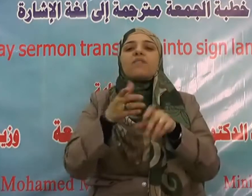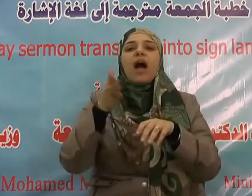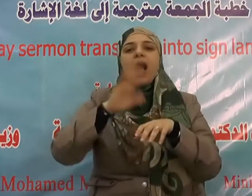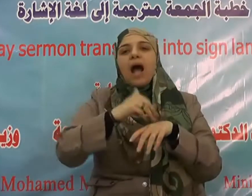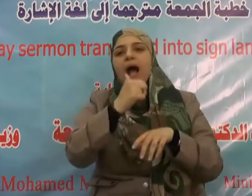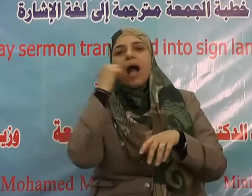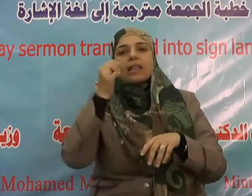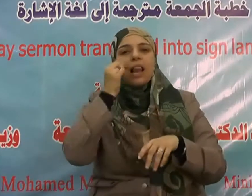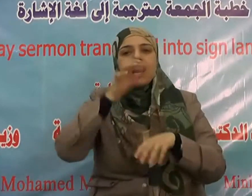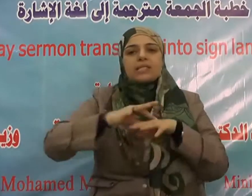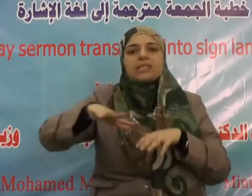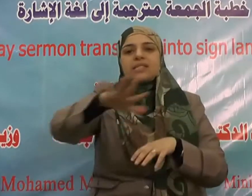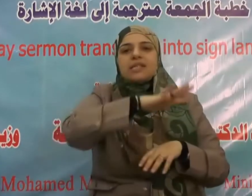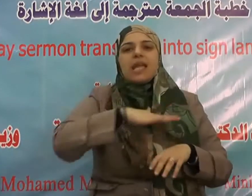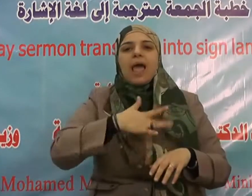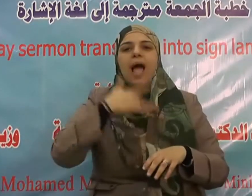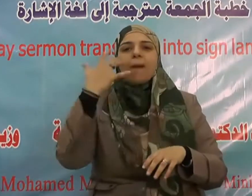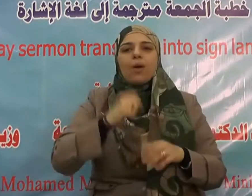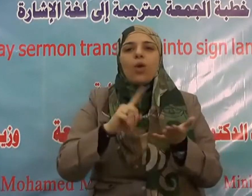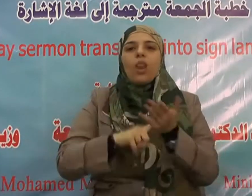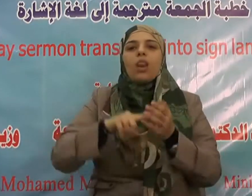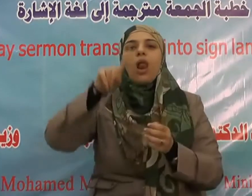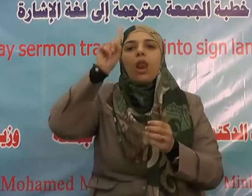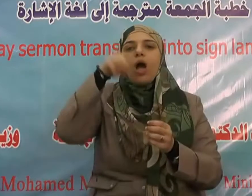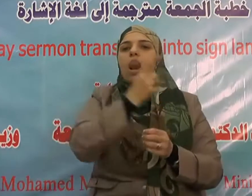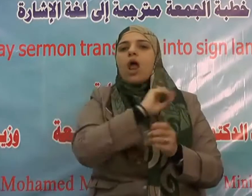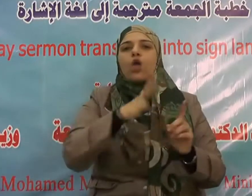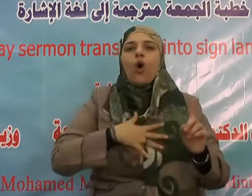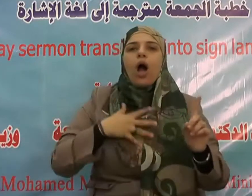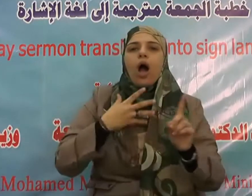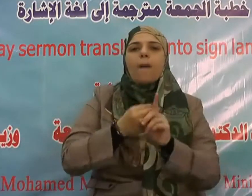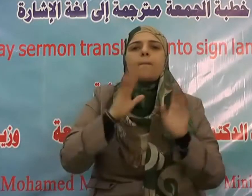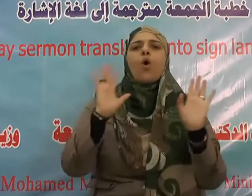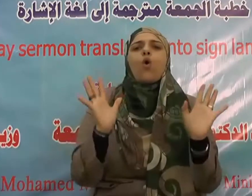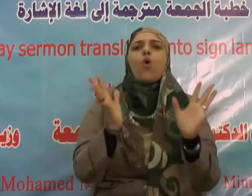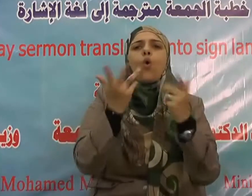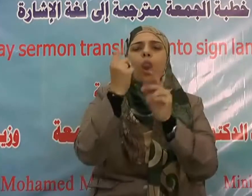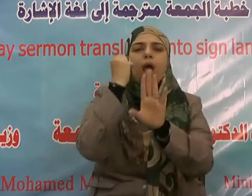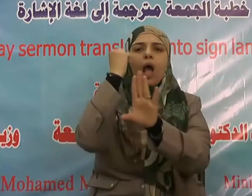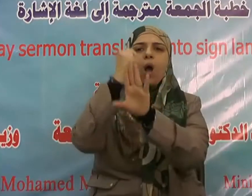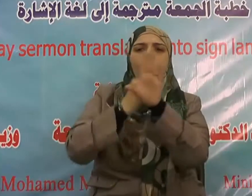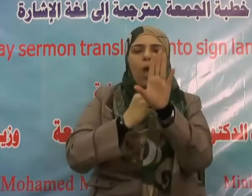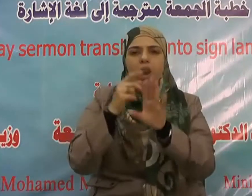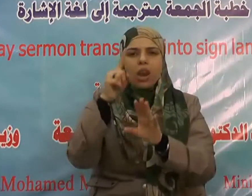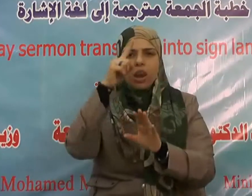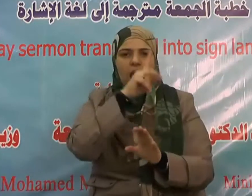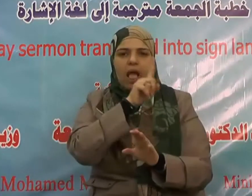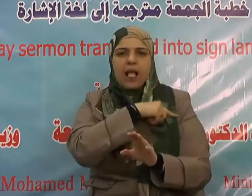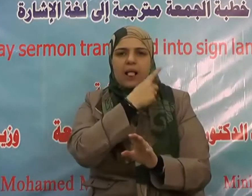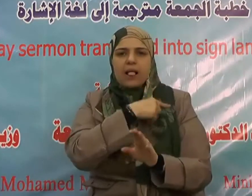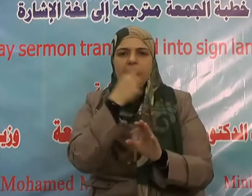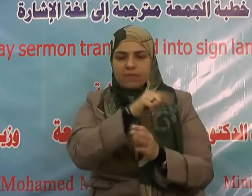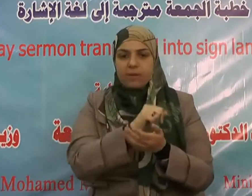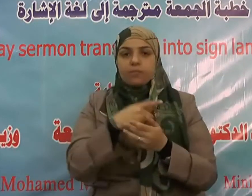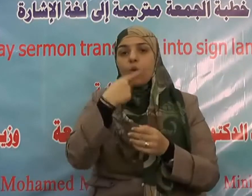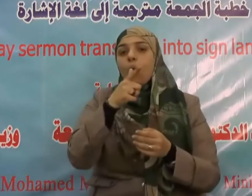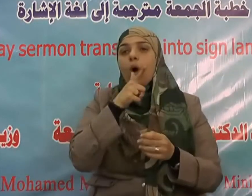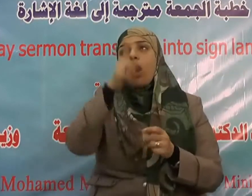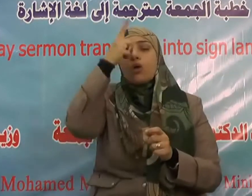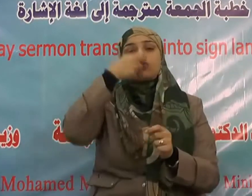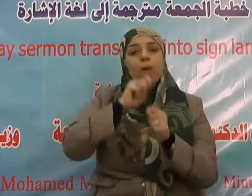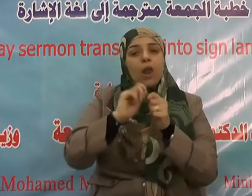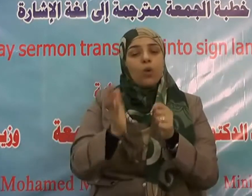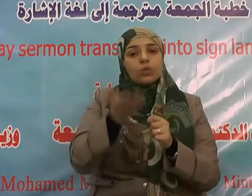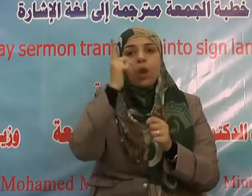القدسي أن الله عز وجل يقول لا يزال عبدي يتقرب إلي